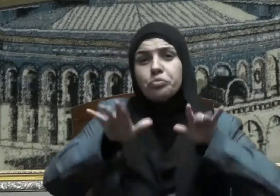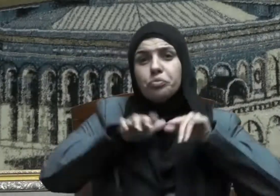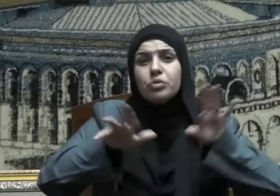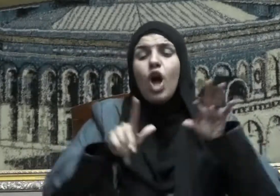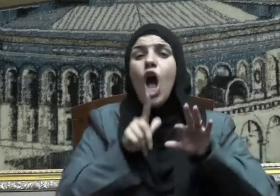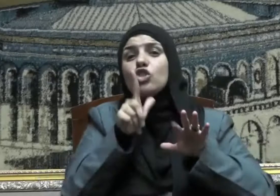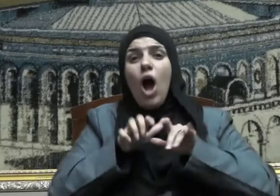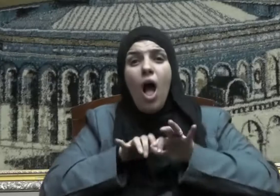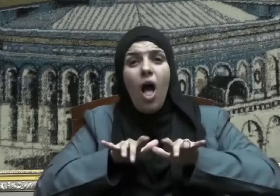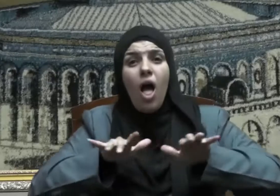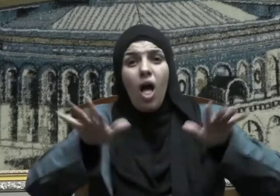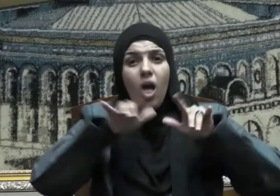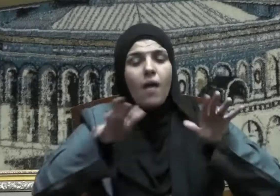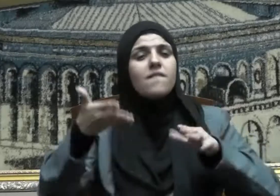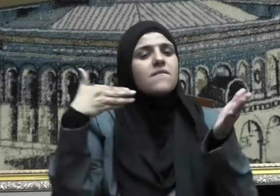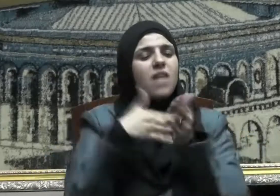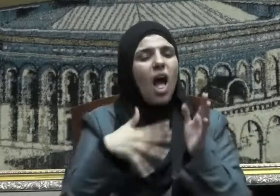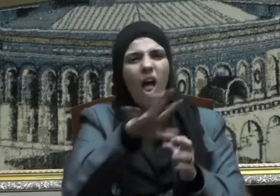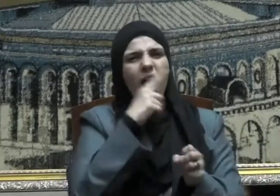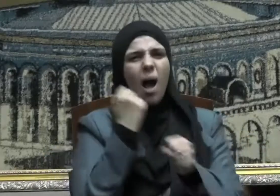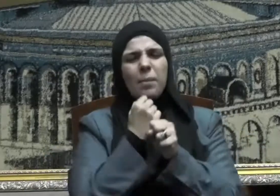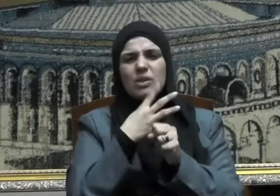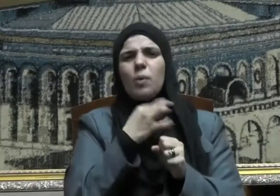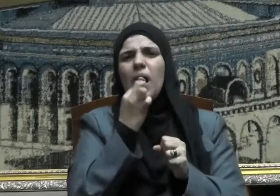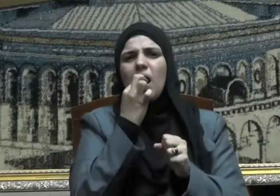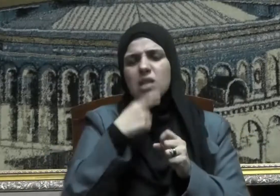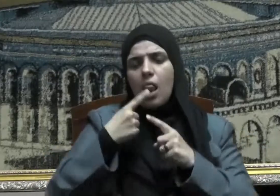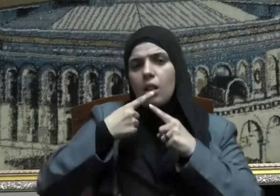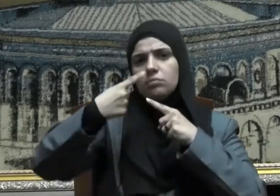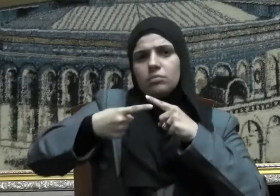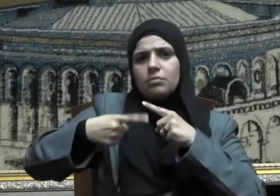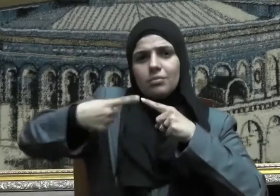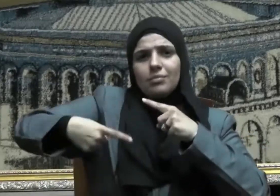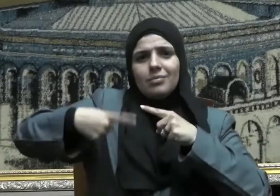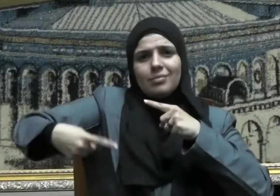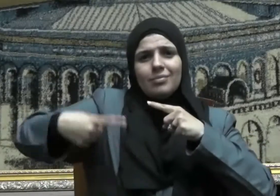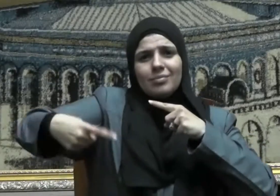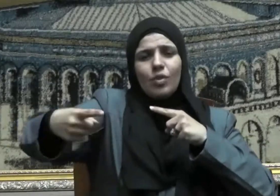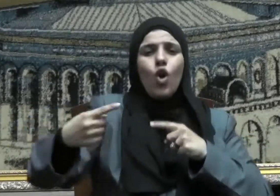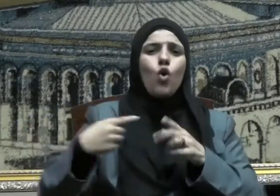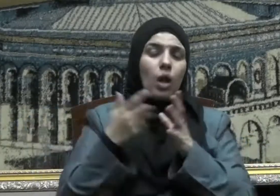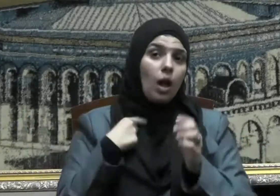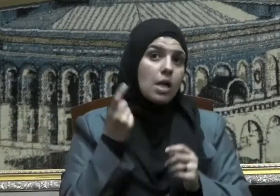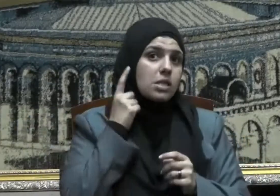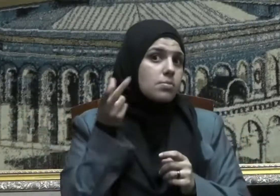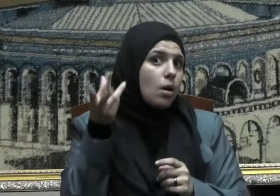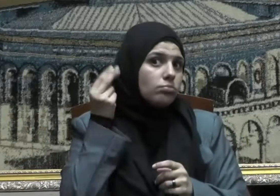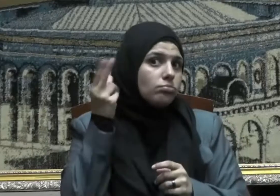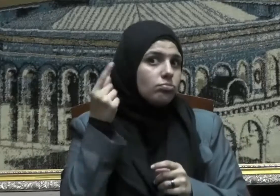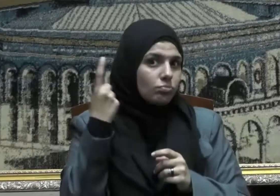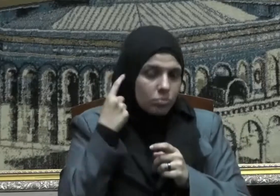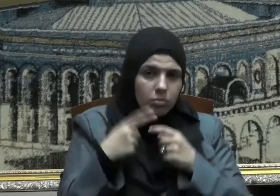تزداد انتشارا إذا وجدت ألسنة ترددها وآذان